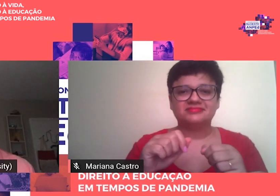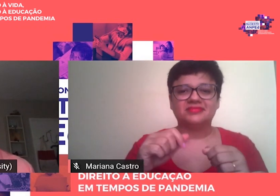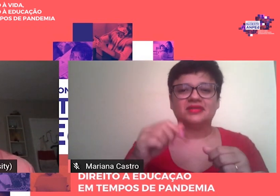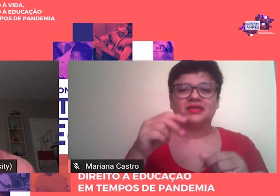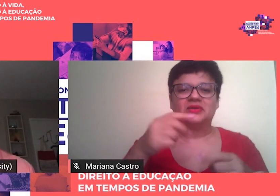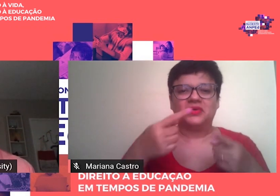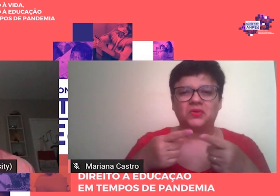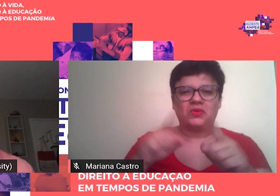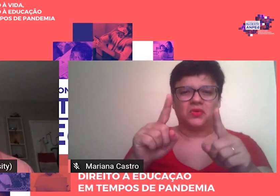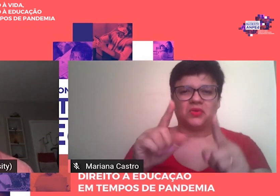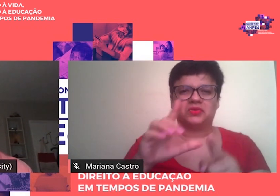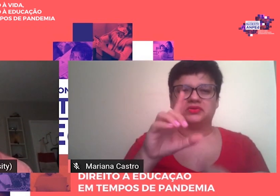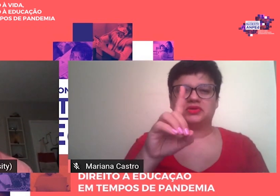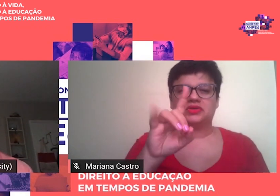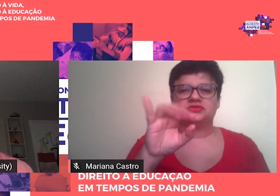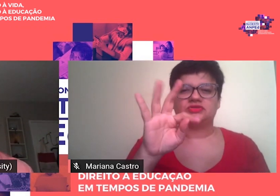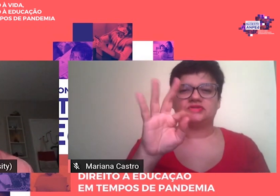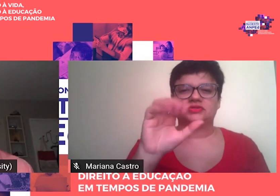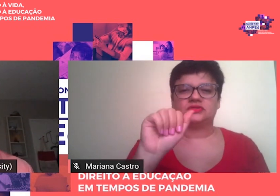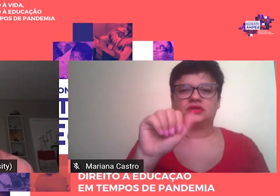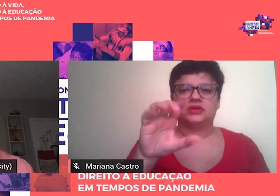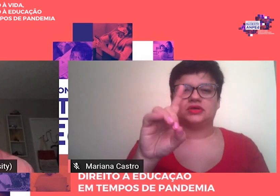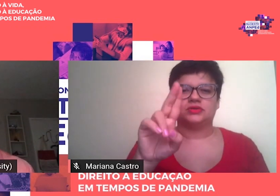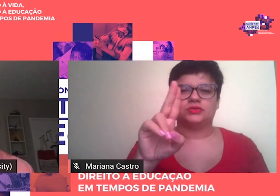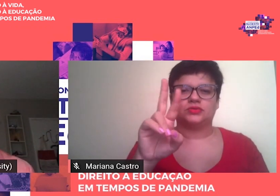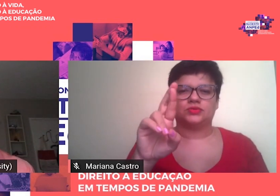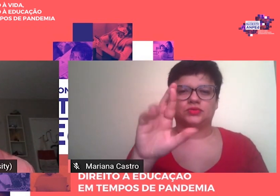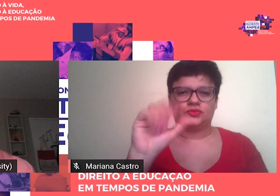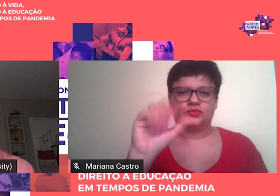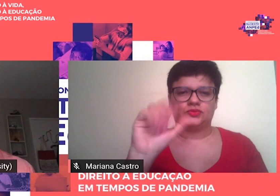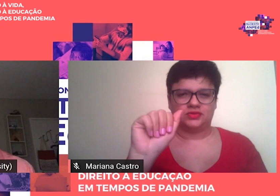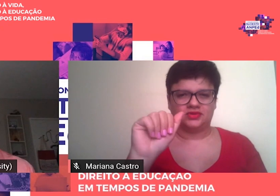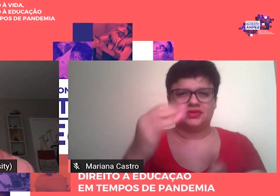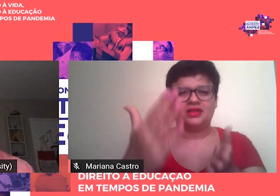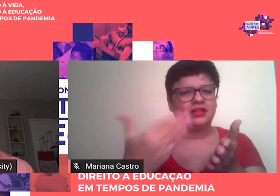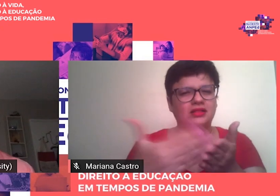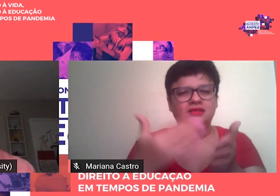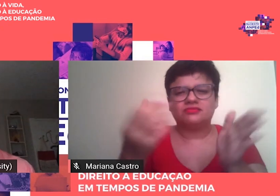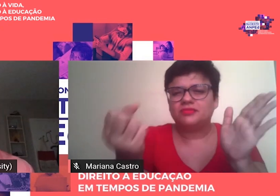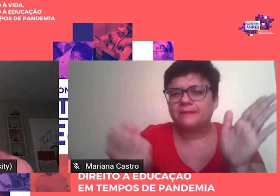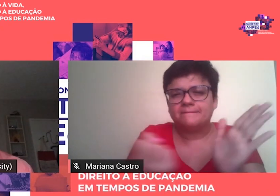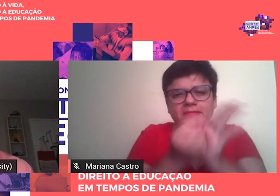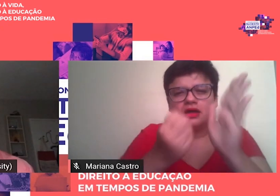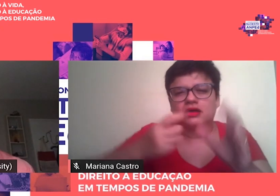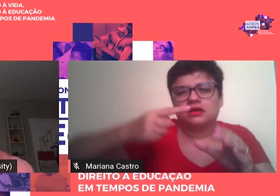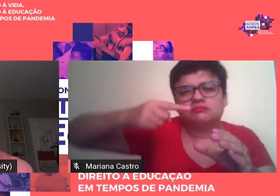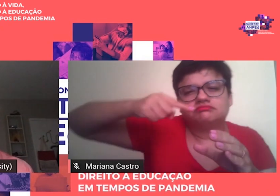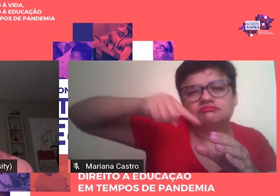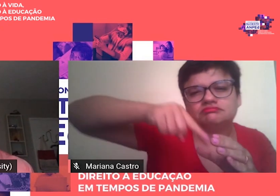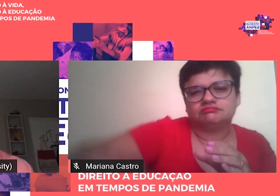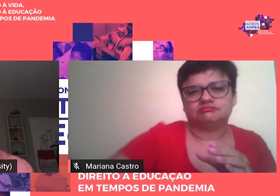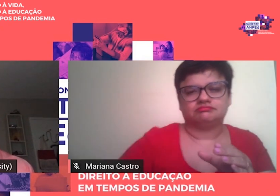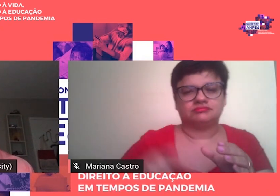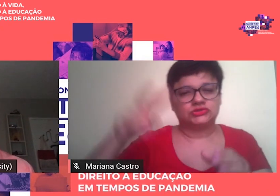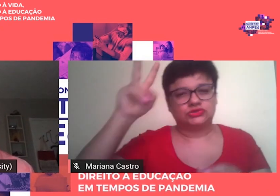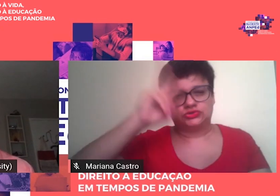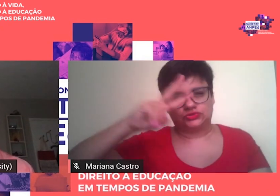democracia E Esse foi um livro Muito, muito Marcante E A quantidade De coisas Que a gente